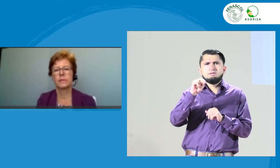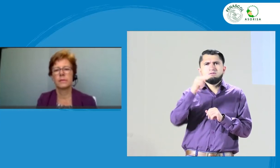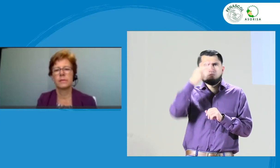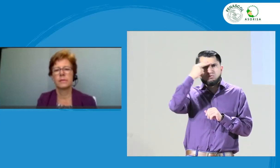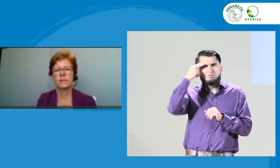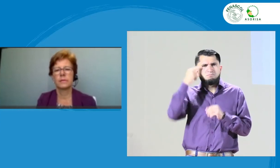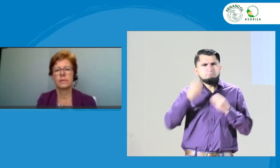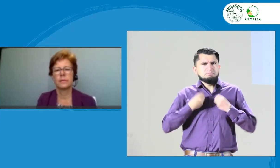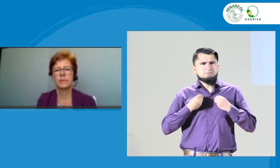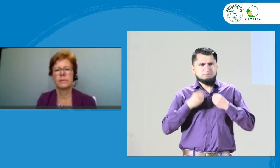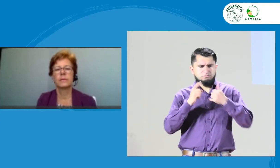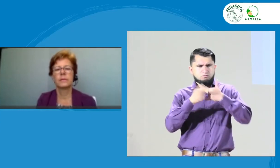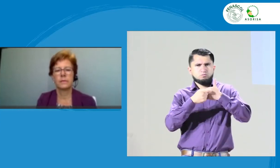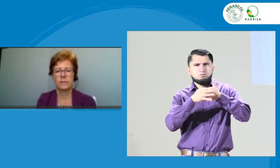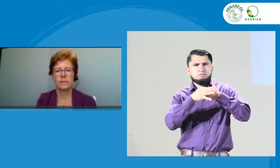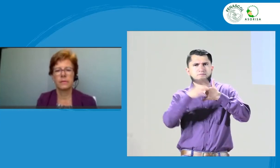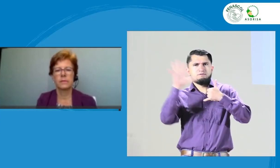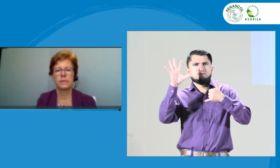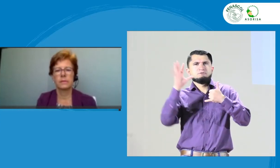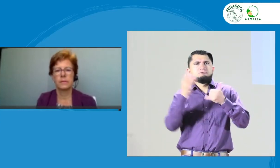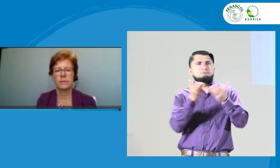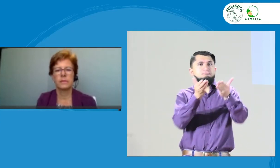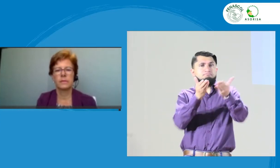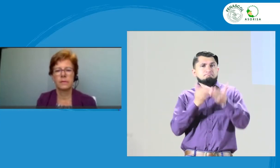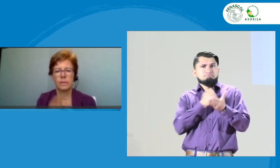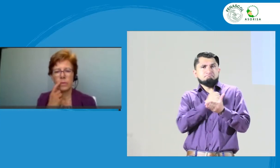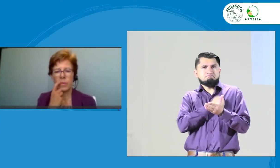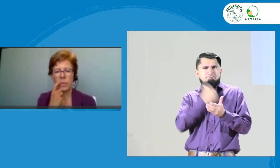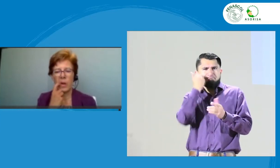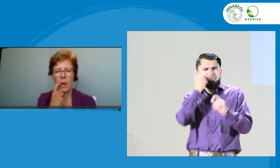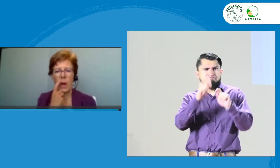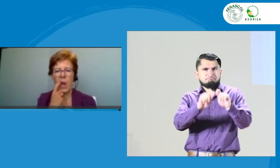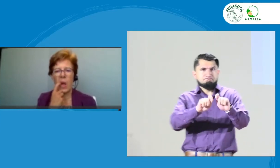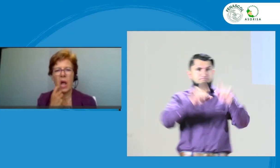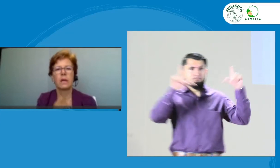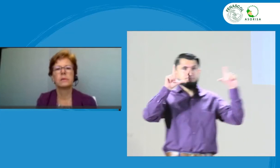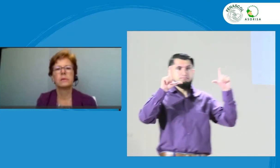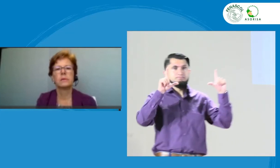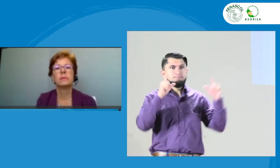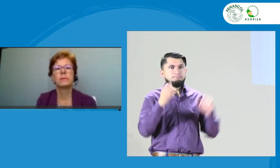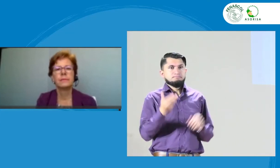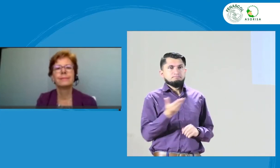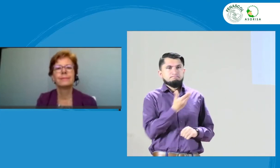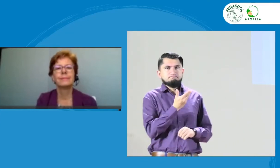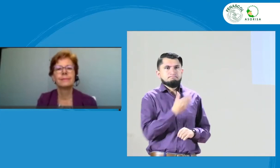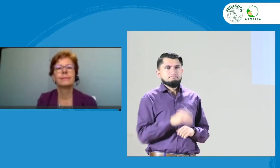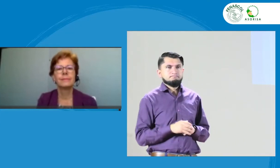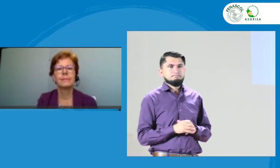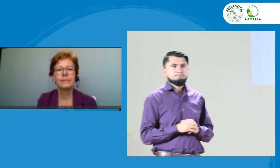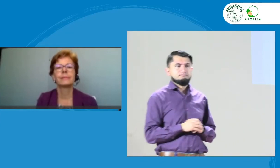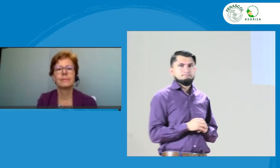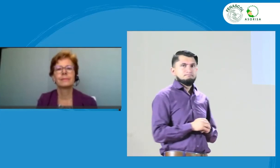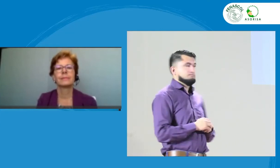alzado la mano, vive en Guadalajara, así que vamos a ponerla en la pantalla.